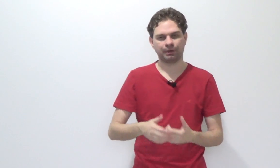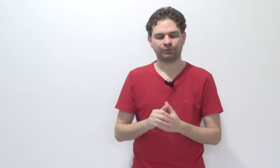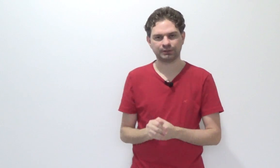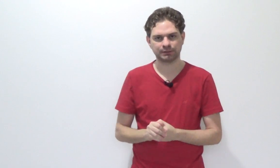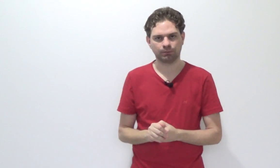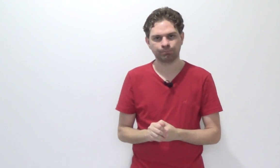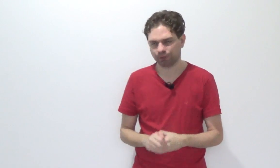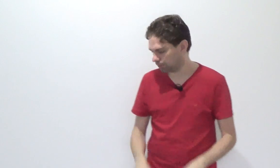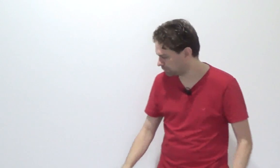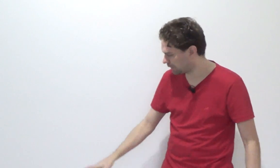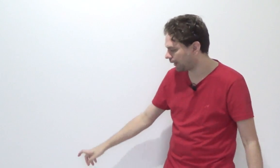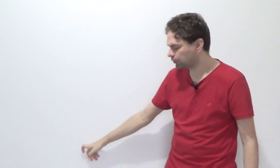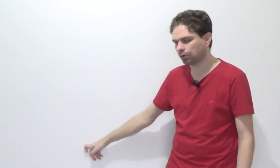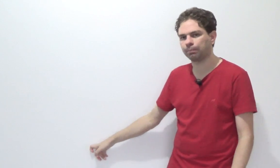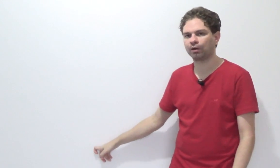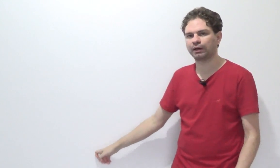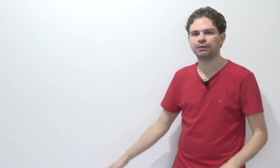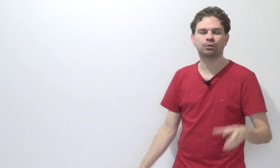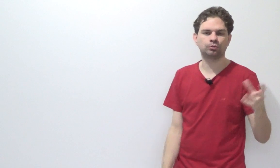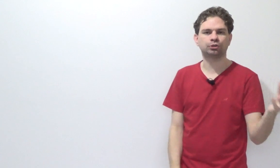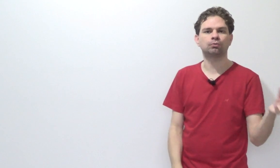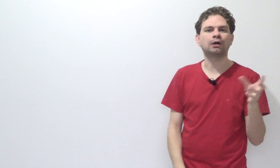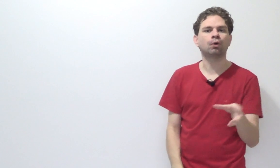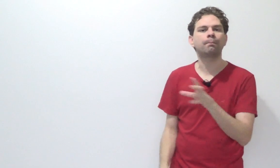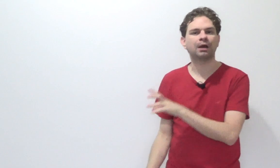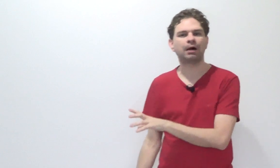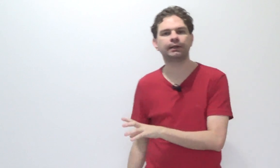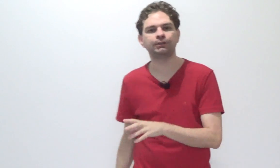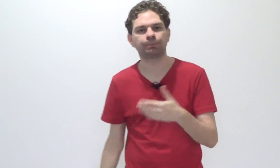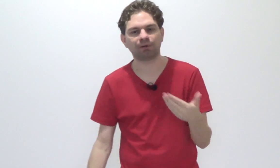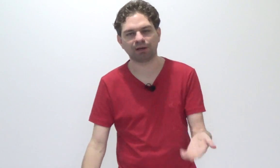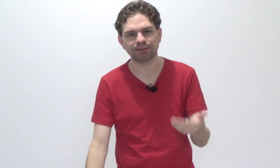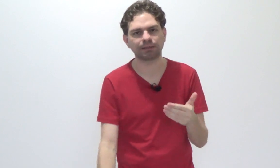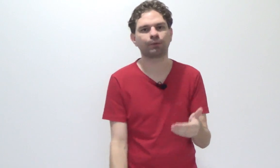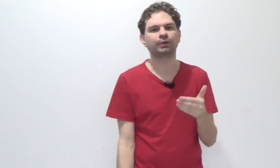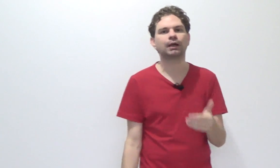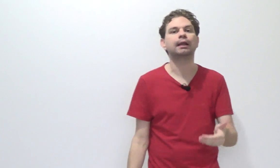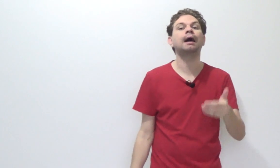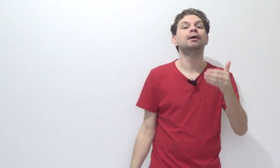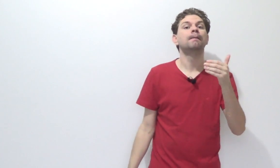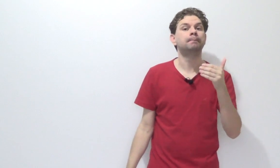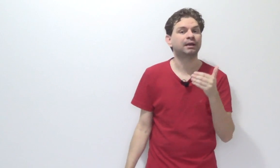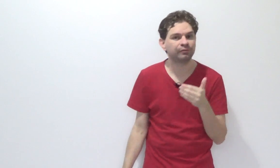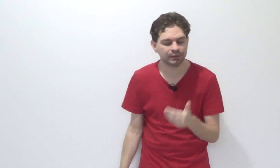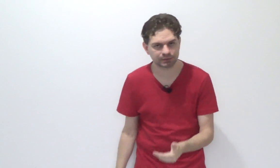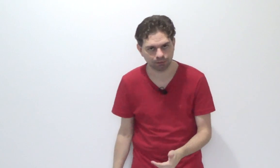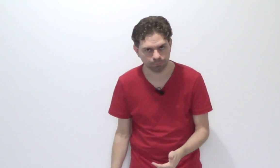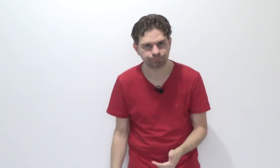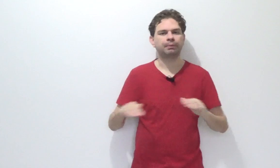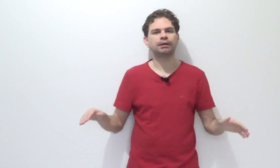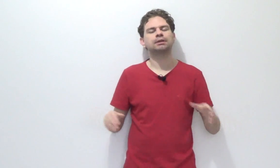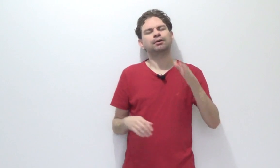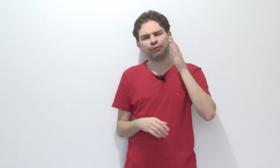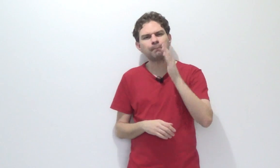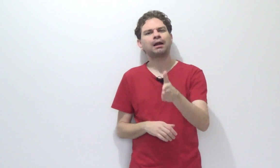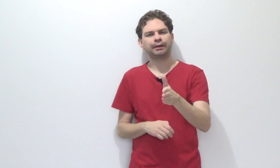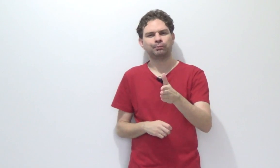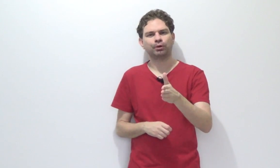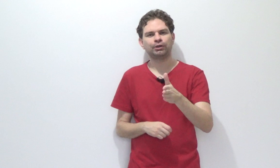prevenção. Então, se cair na sua prova, crime continuado ou permanente, prevalece a teoria da prevenção. Beleza. Vamos pra lei um pouquinho,